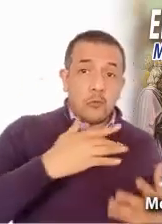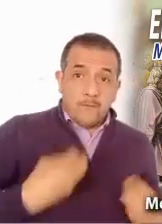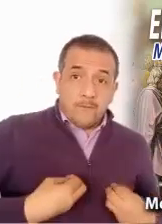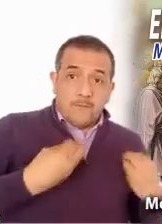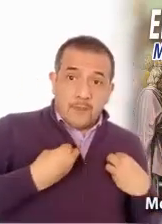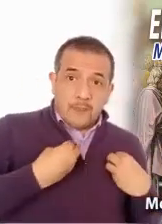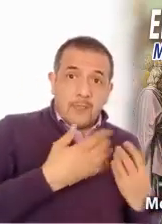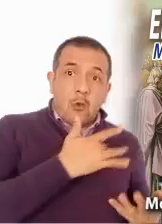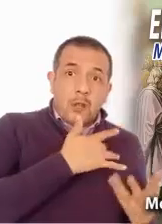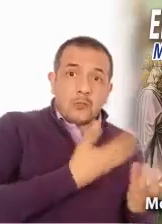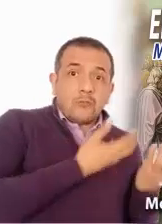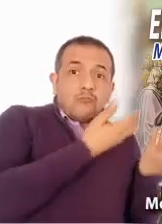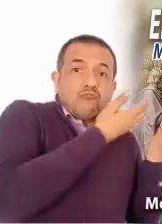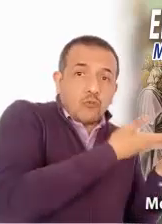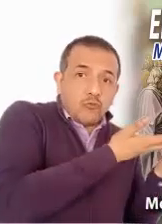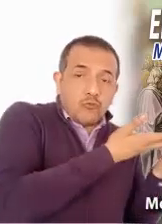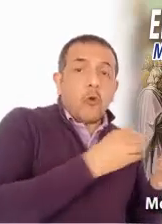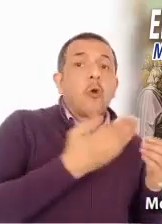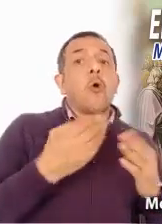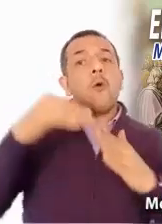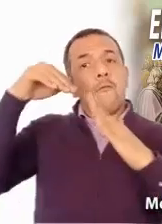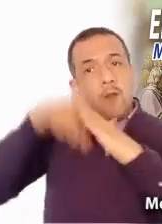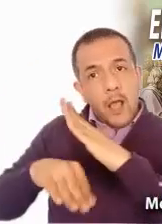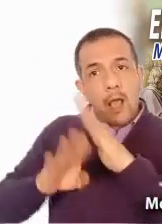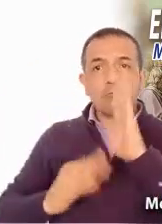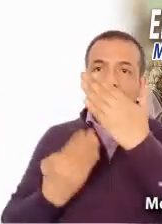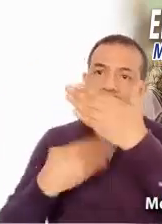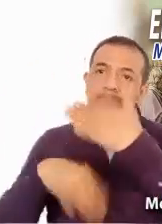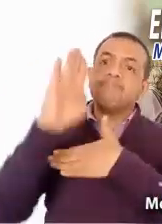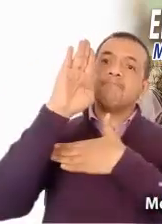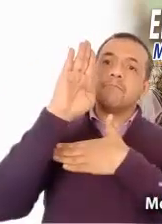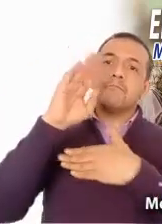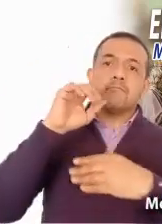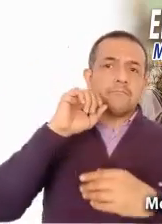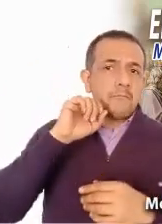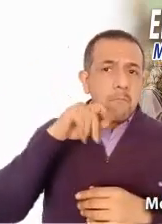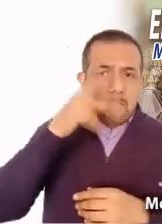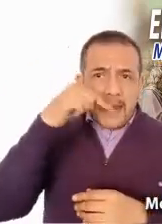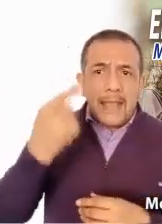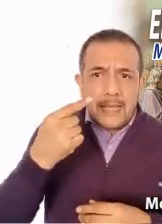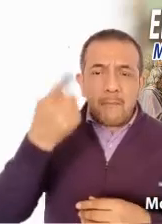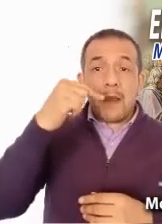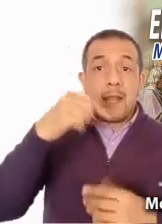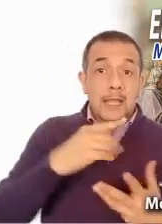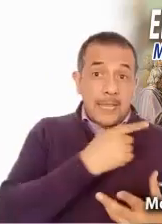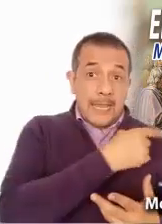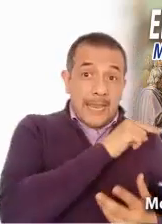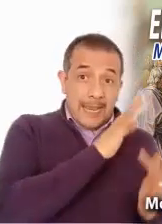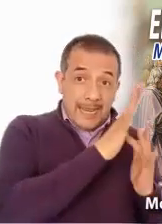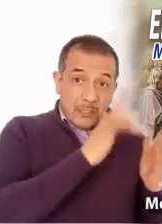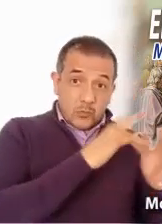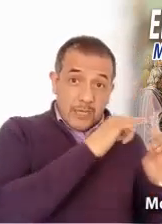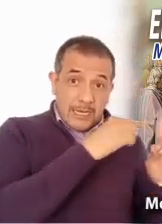manos toda nuestra vida, con sus fracasos y sus éxitos, para que nazca esta